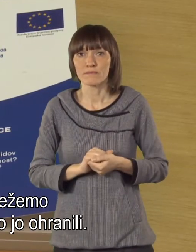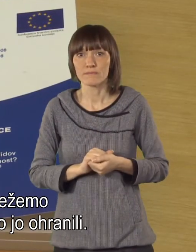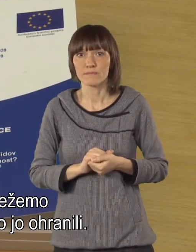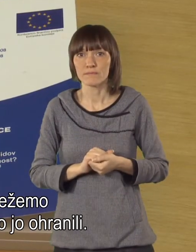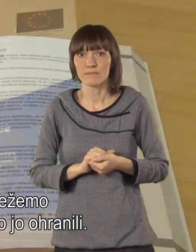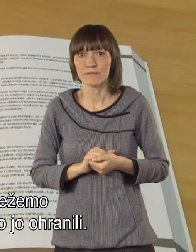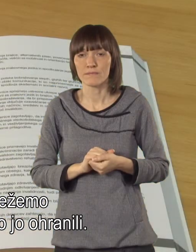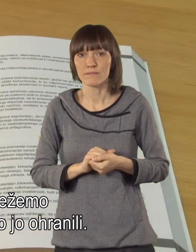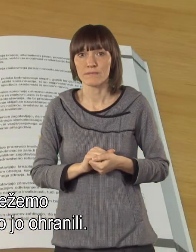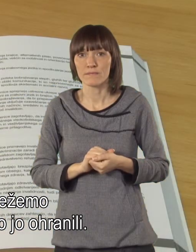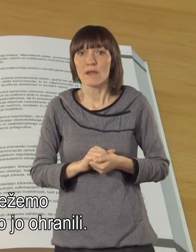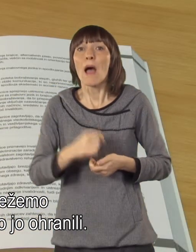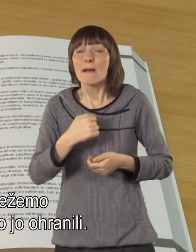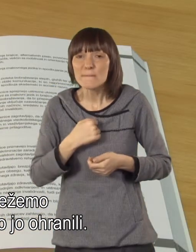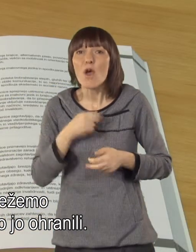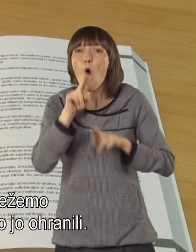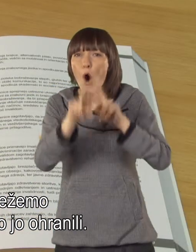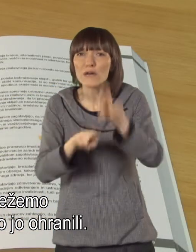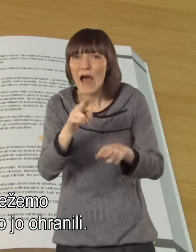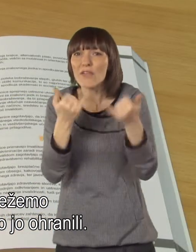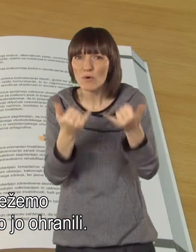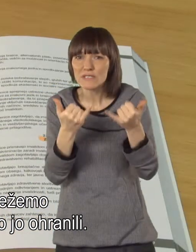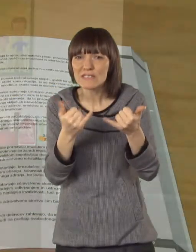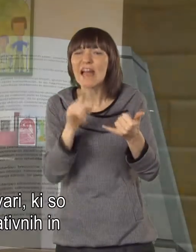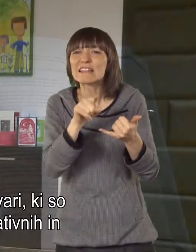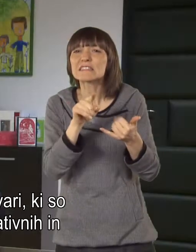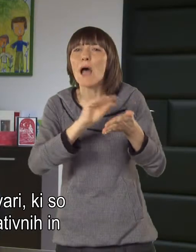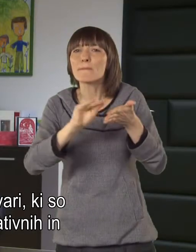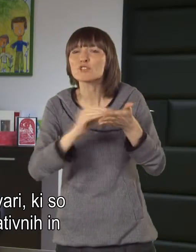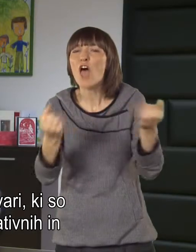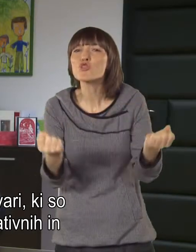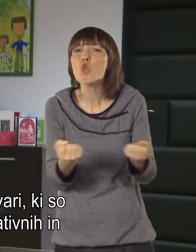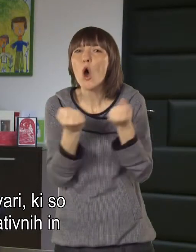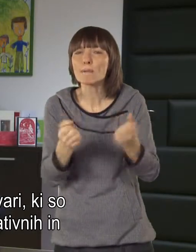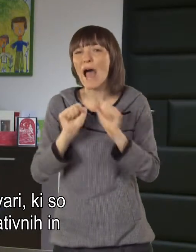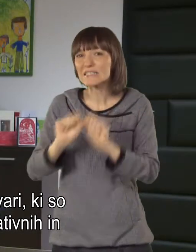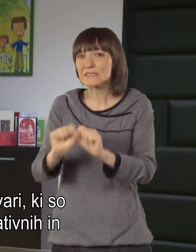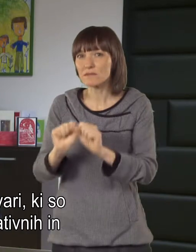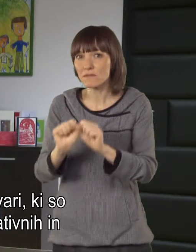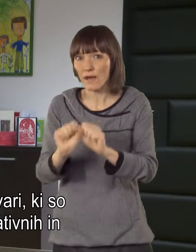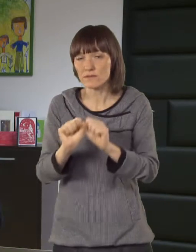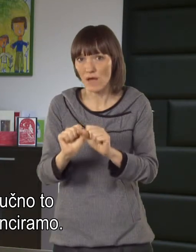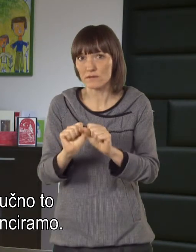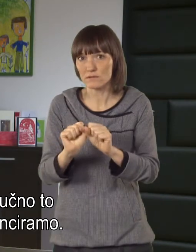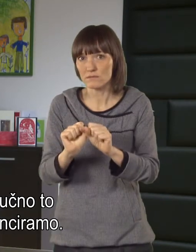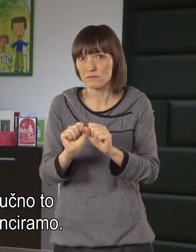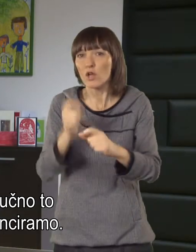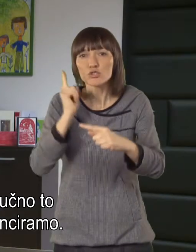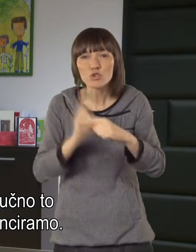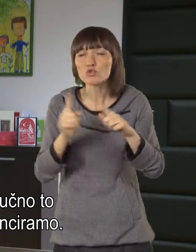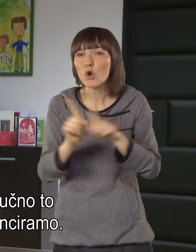šolem režemo specifike. Tukaj smo pa ohranili. Ohranimo tiste stvari, ki so po normativih in standardih,